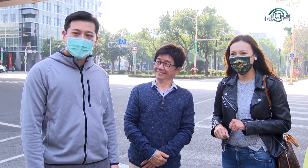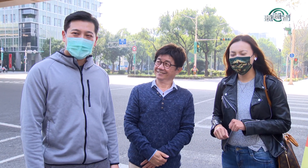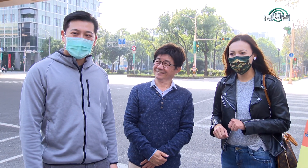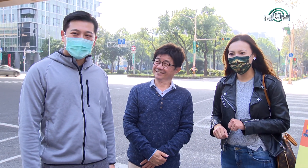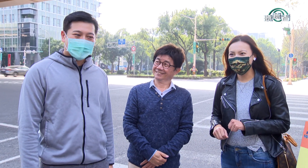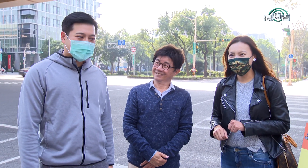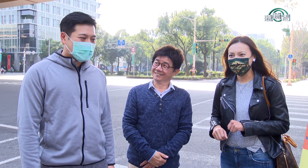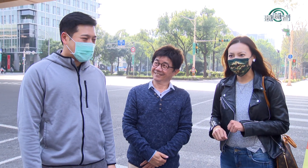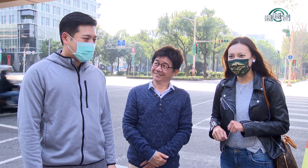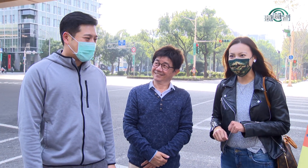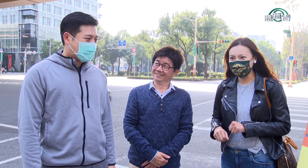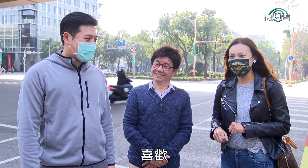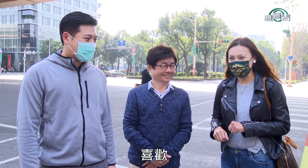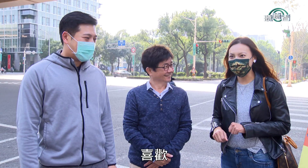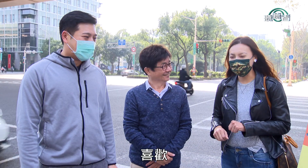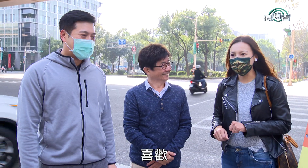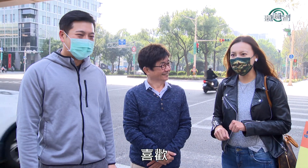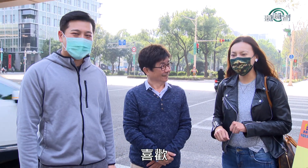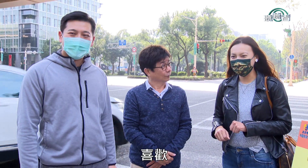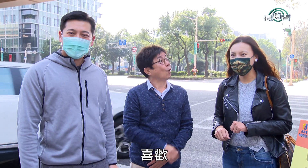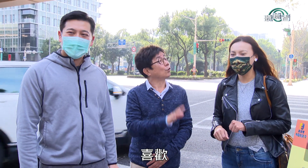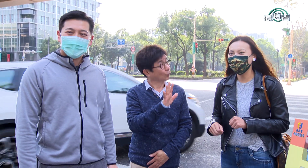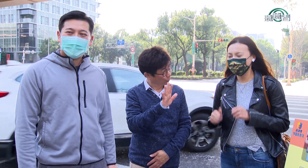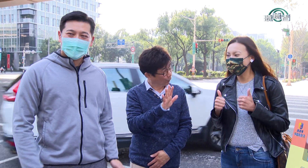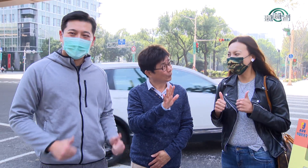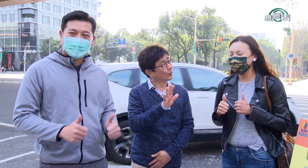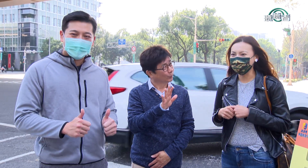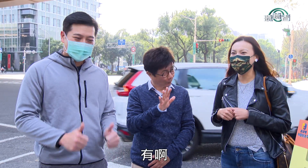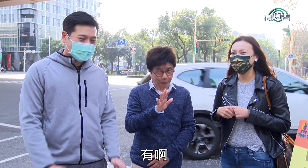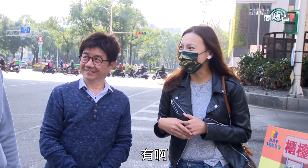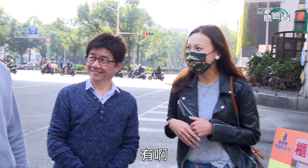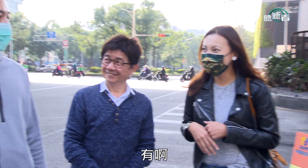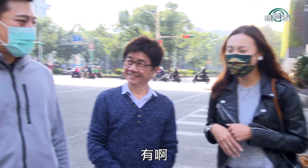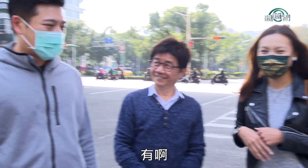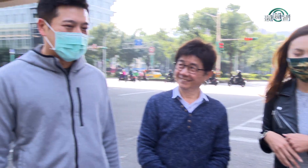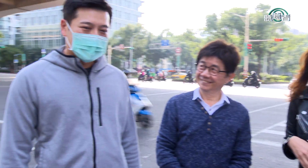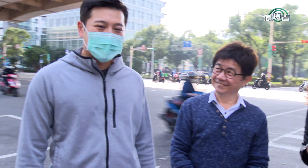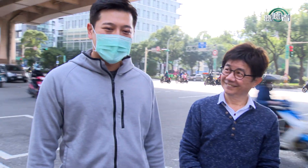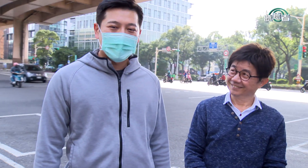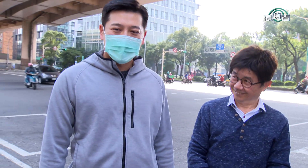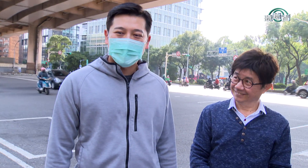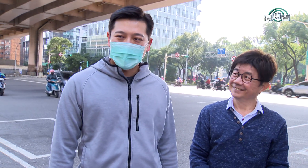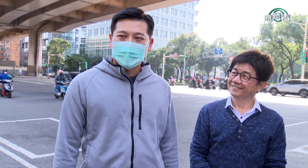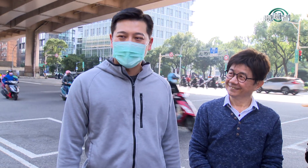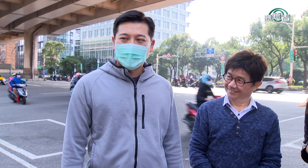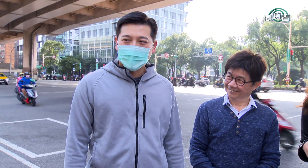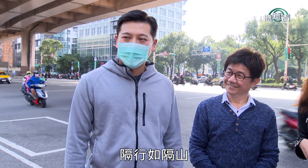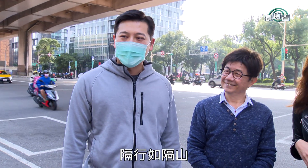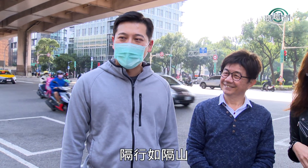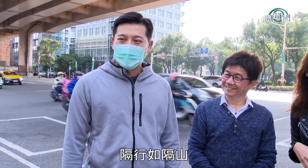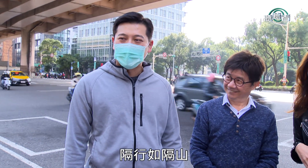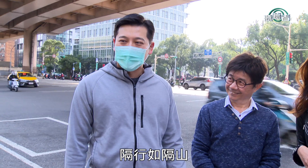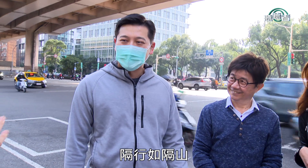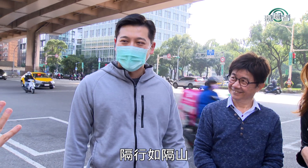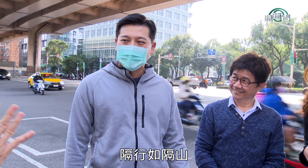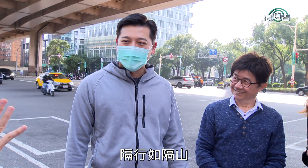好嗯嗯 有啊呃 就隔旁入隔山对